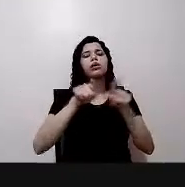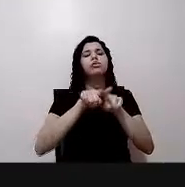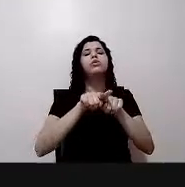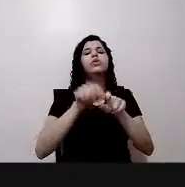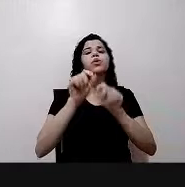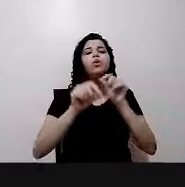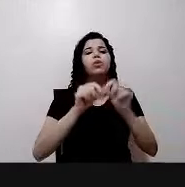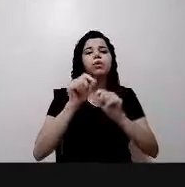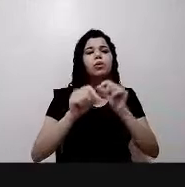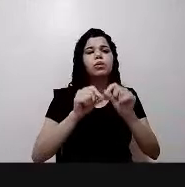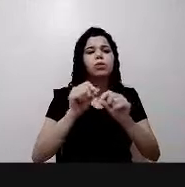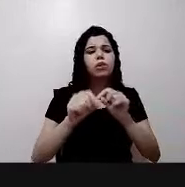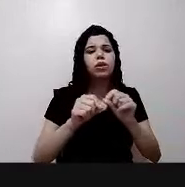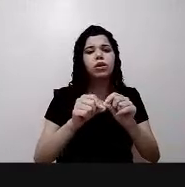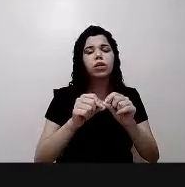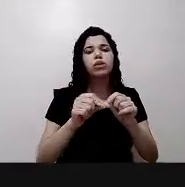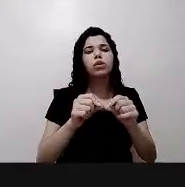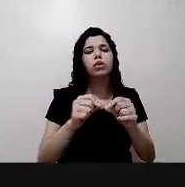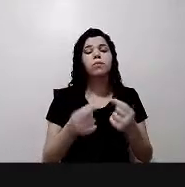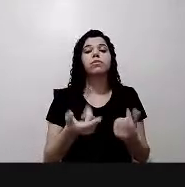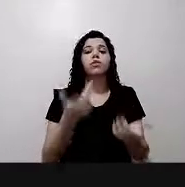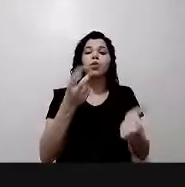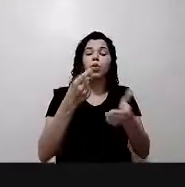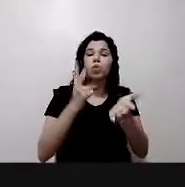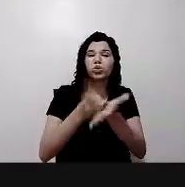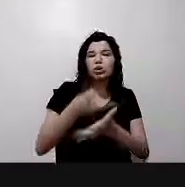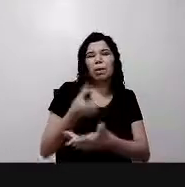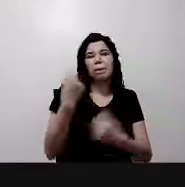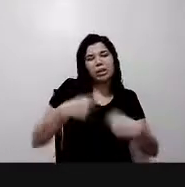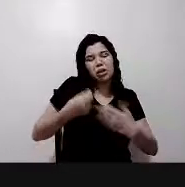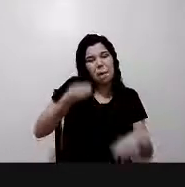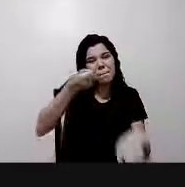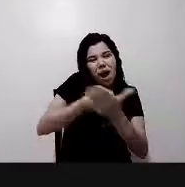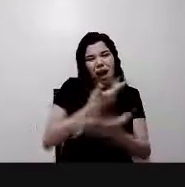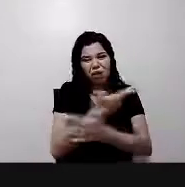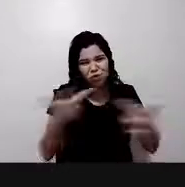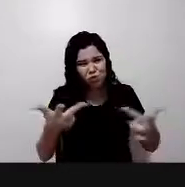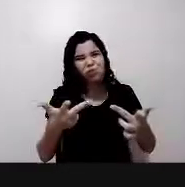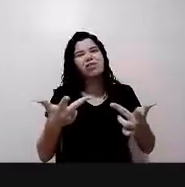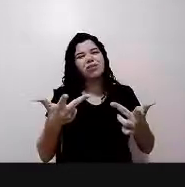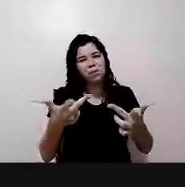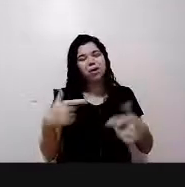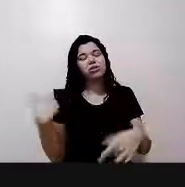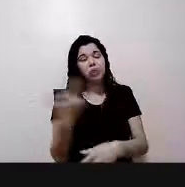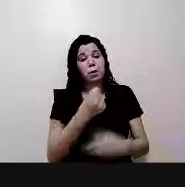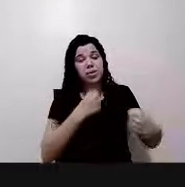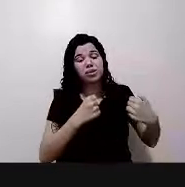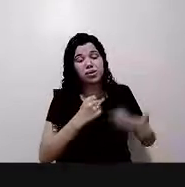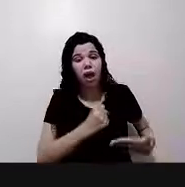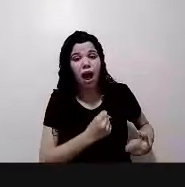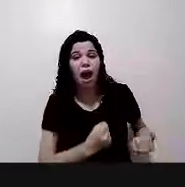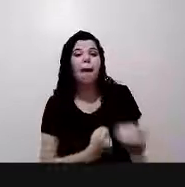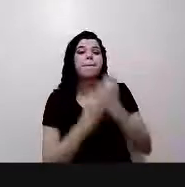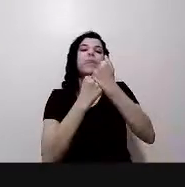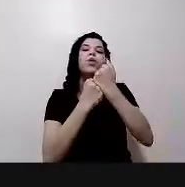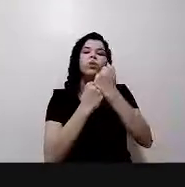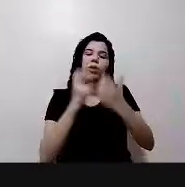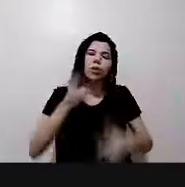para de chegar, né? A pandemia tá aí, mas nós estamos precisando muito do apoio para manter o Instituto. Então, só pega teu